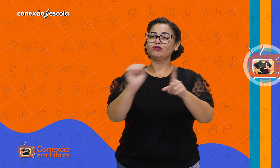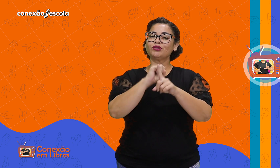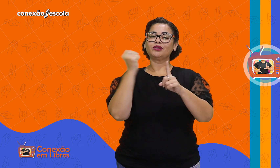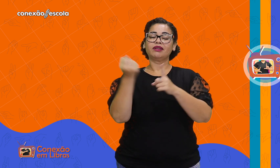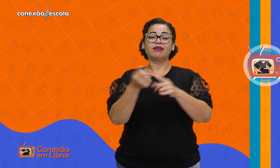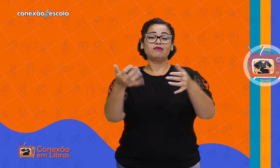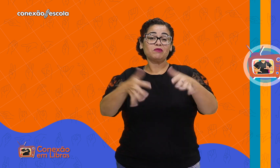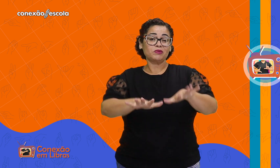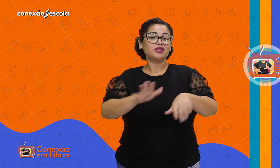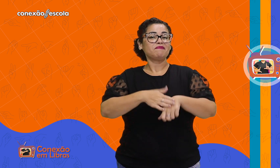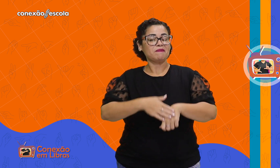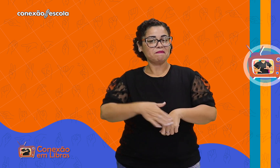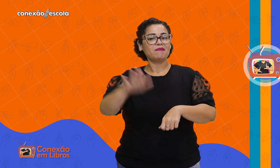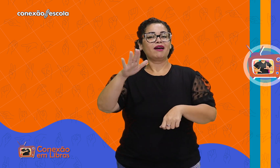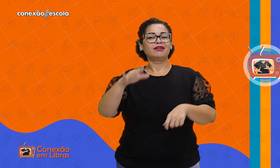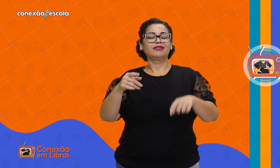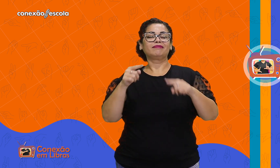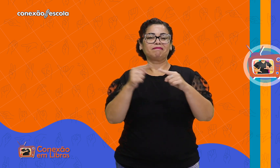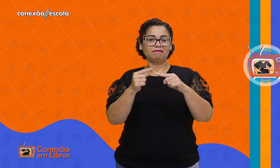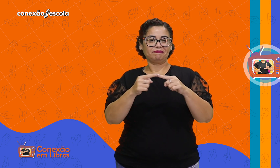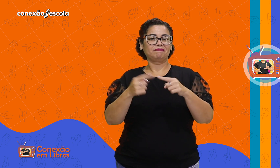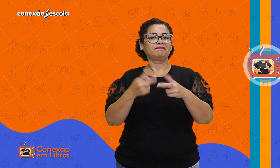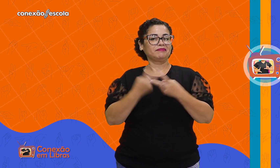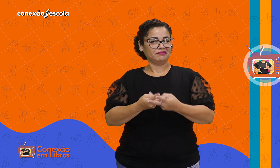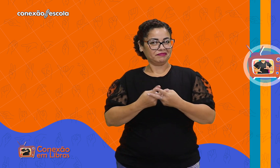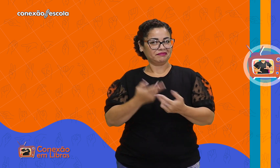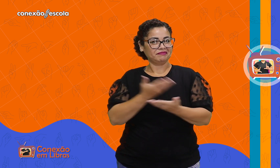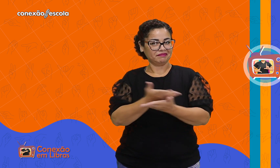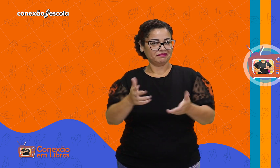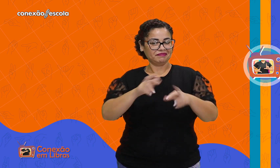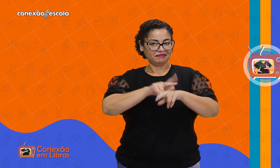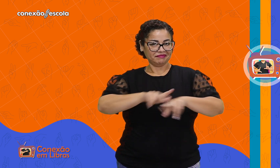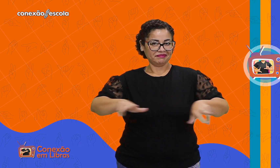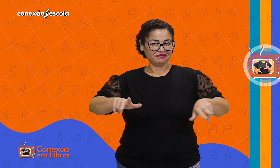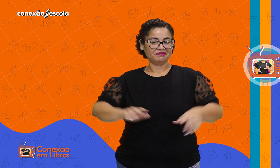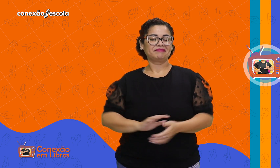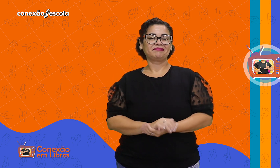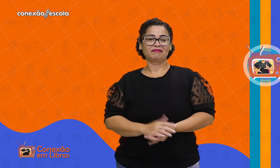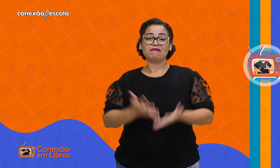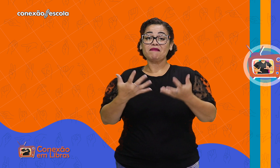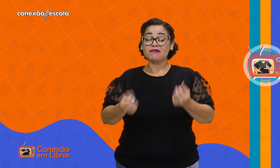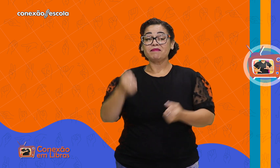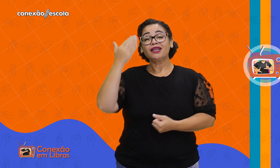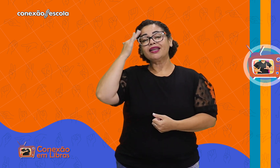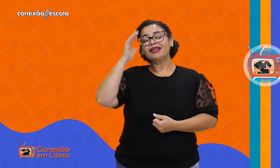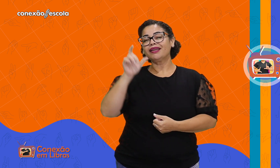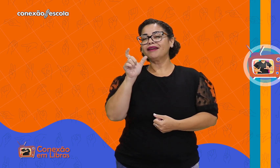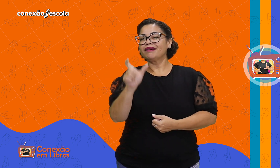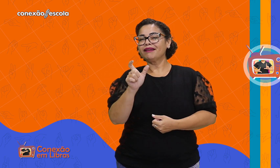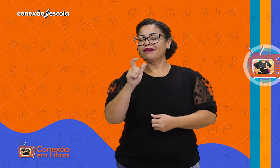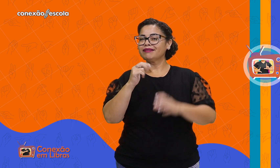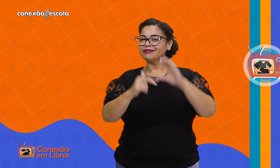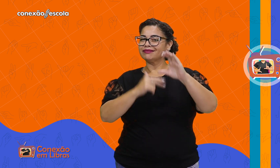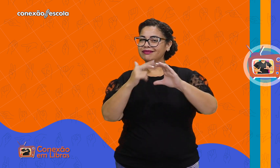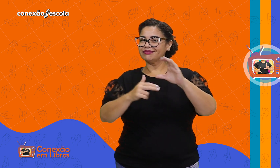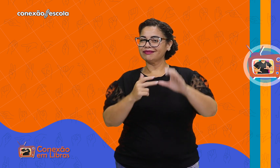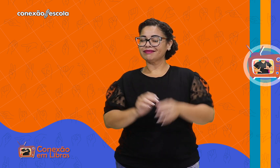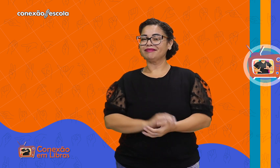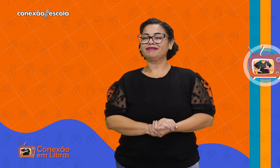promover uma sociedade mais inclusiva e compassiva com as pessoas neurodivergentes. Vamos entender o que significa essa